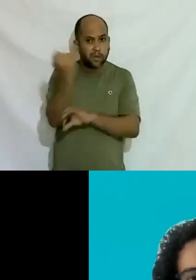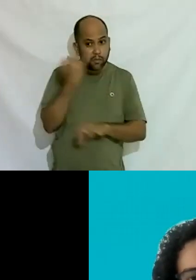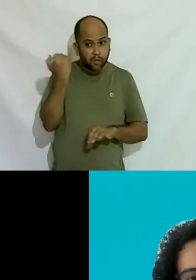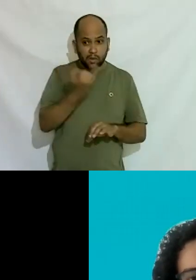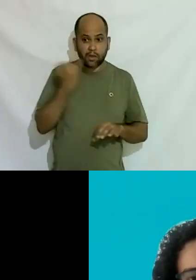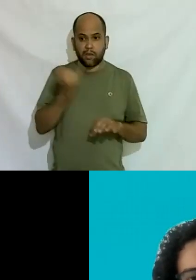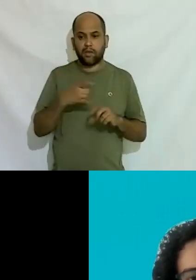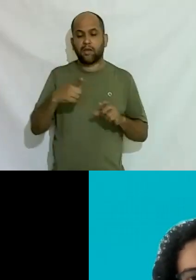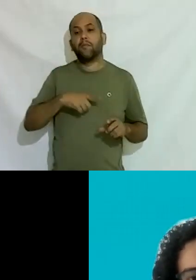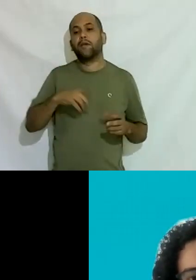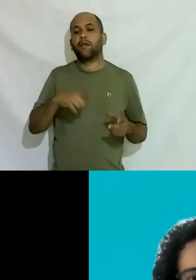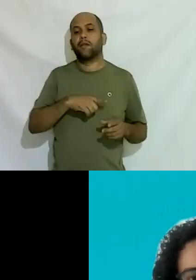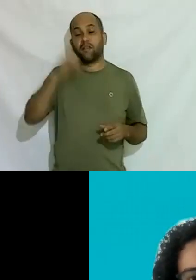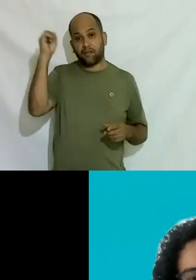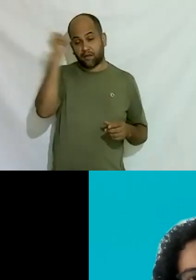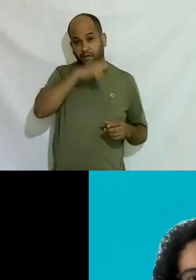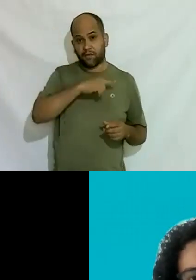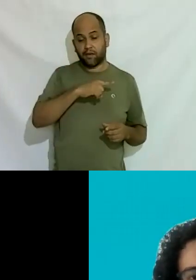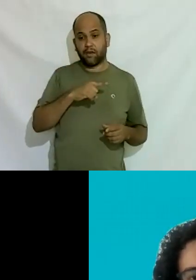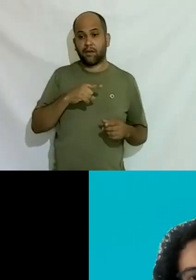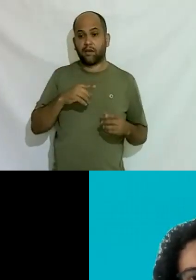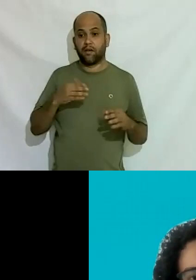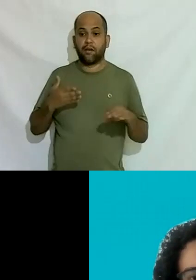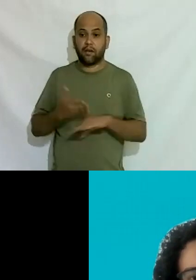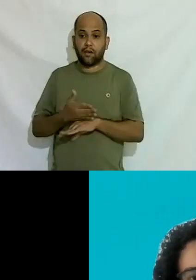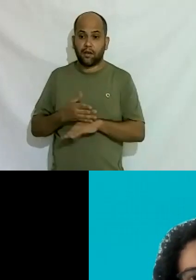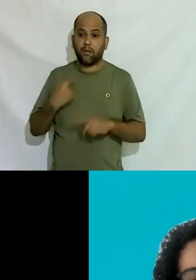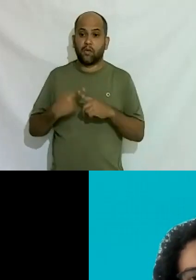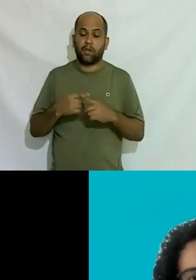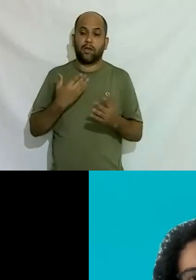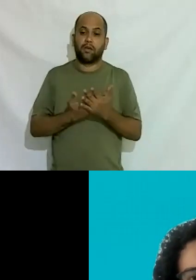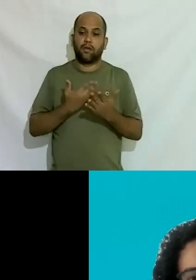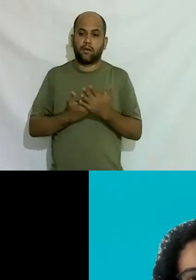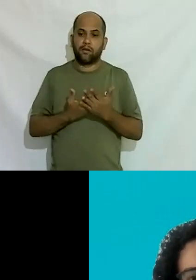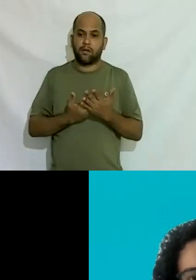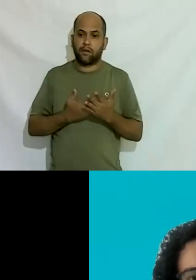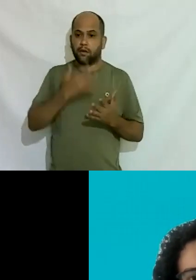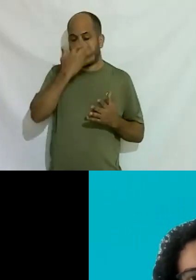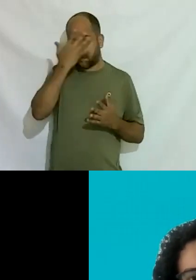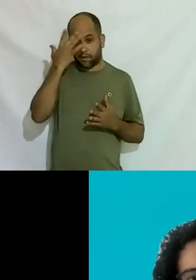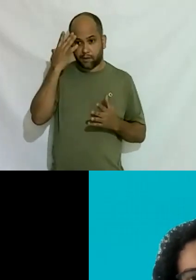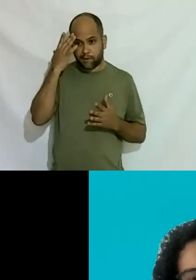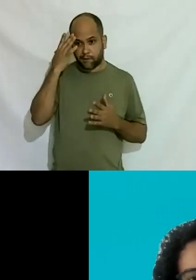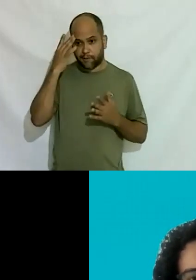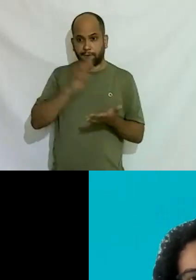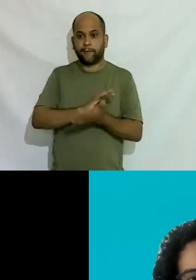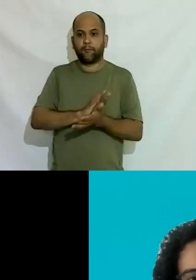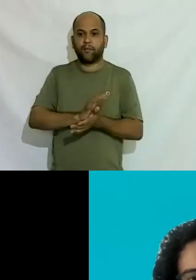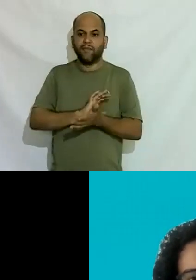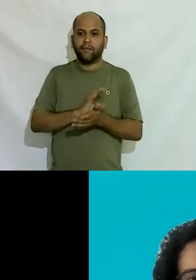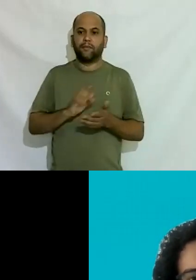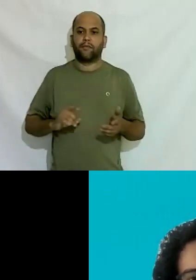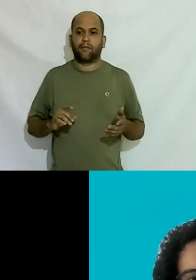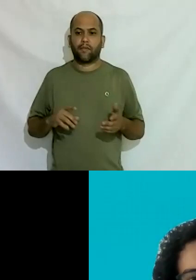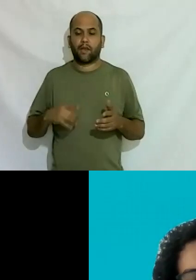há dificuldades para acessar porque na escola às vezes a pessoa é muito afeminada ou é uma menina